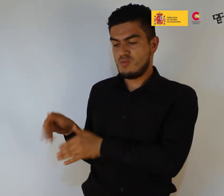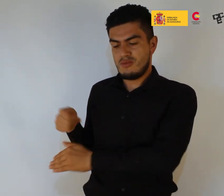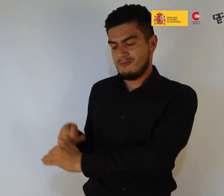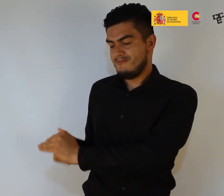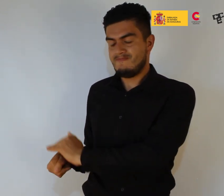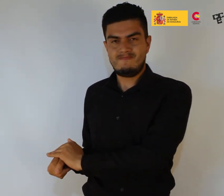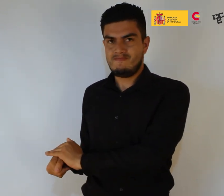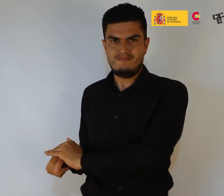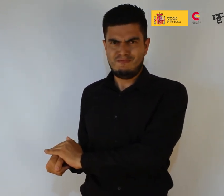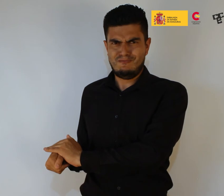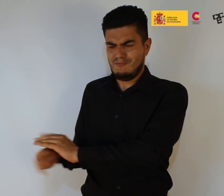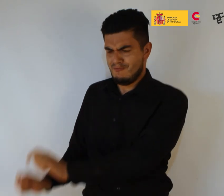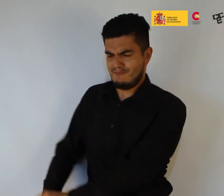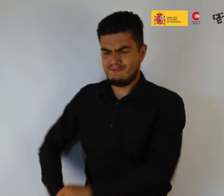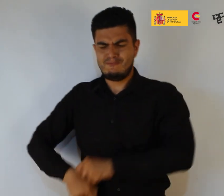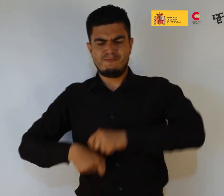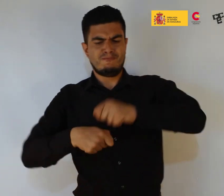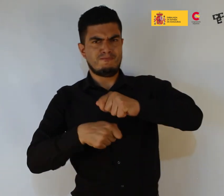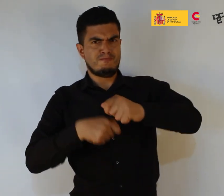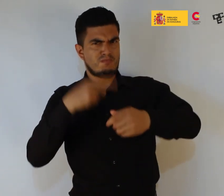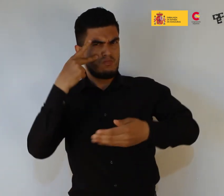como prueba en los juicios contra los dos gigantes petroleros.